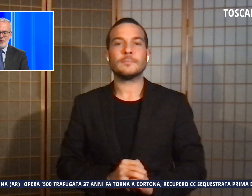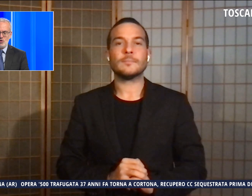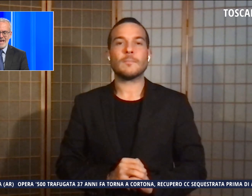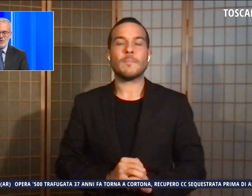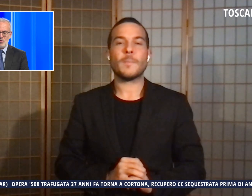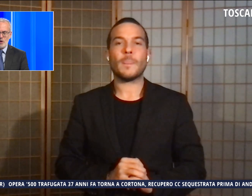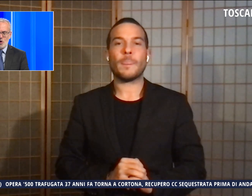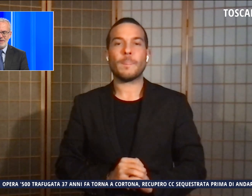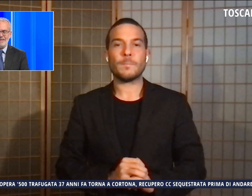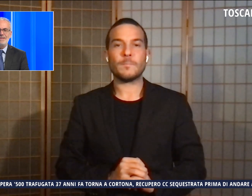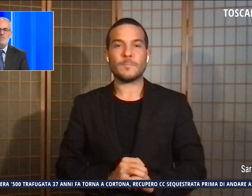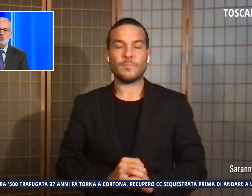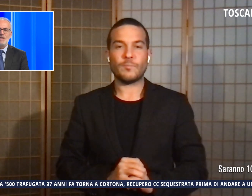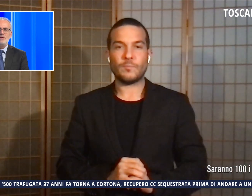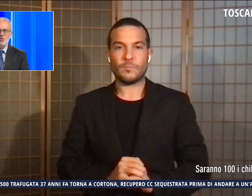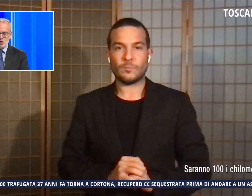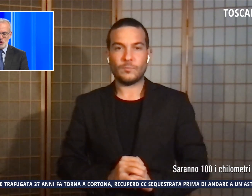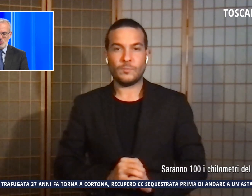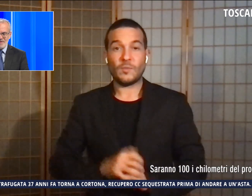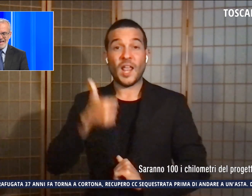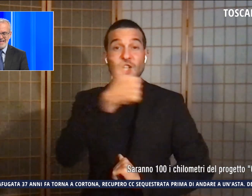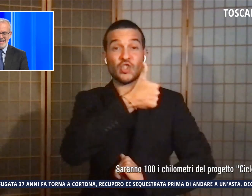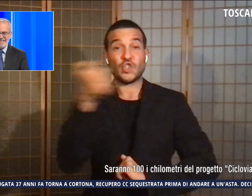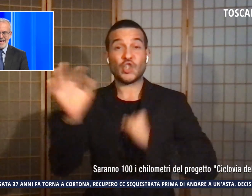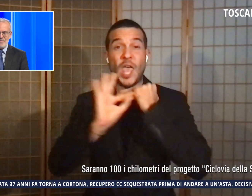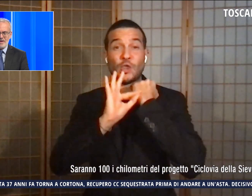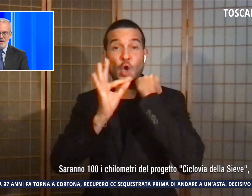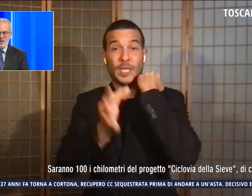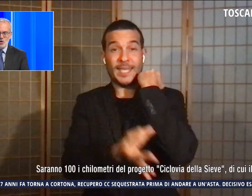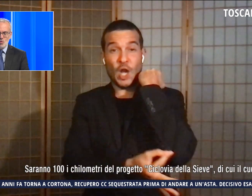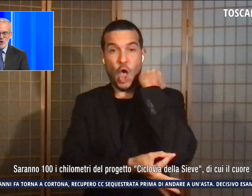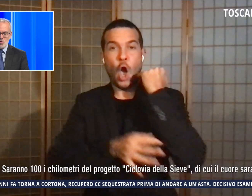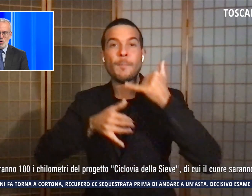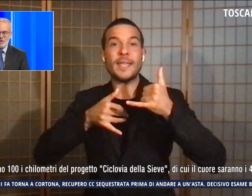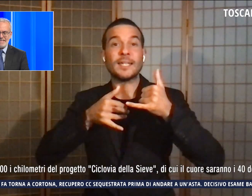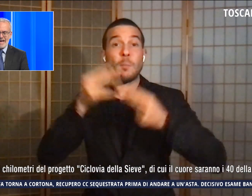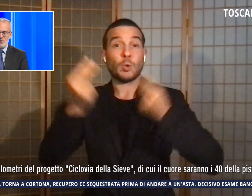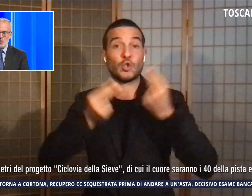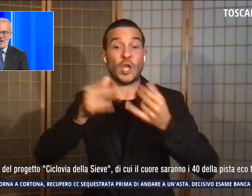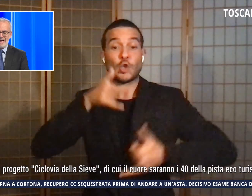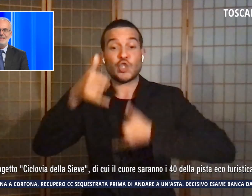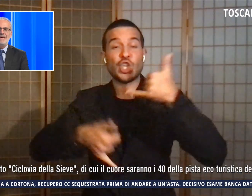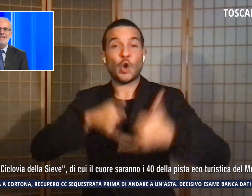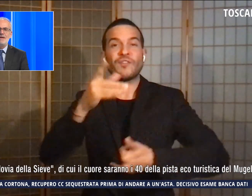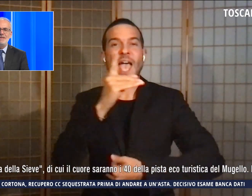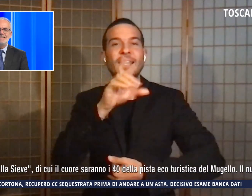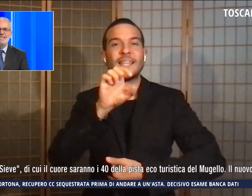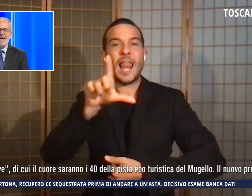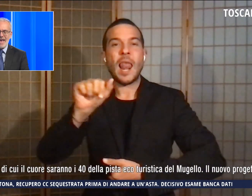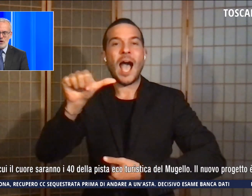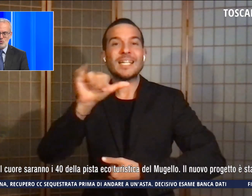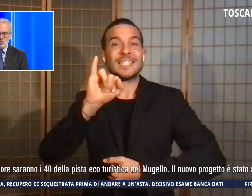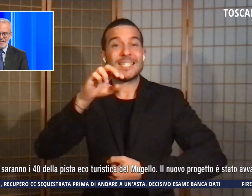Saranno 100 chilometri del progetto Ciclovia della Sieve, di cui il cuore saranno i 40 della